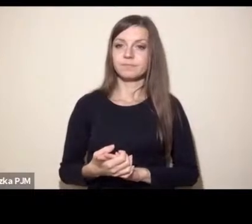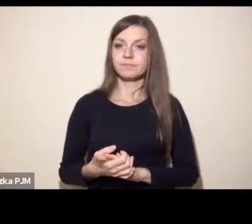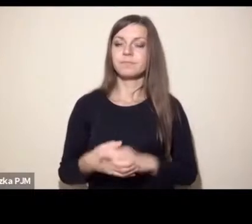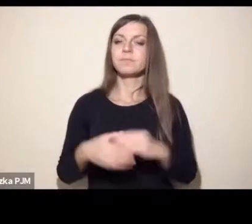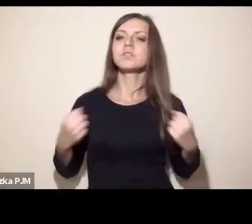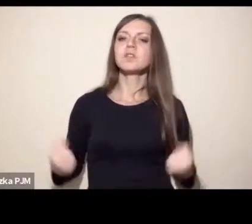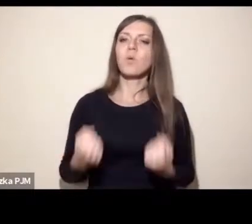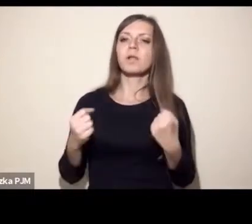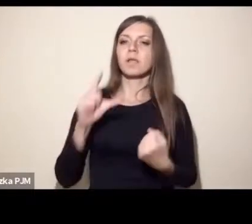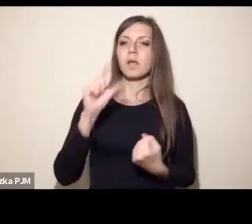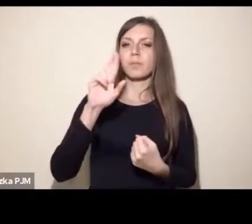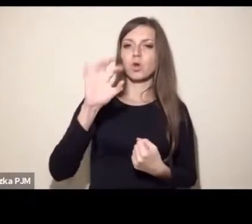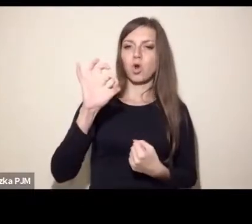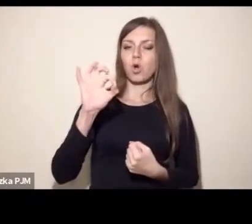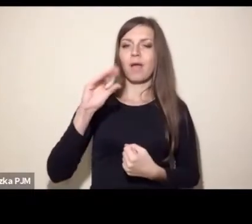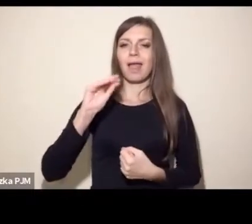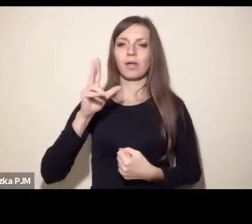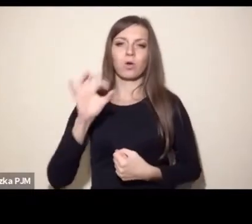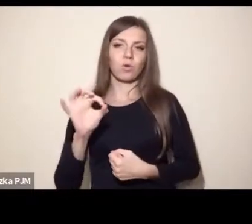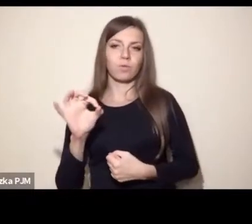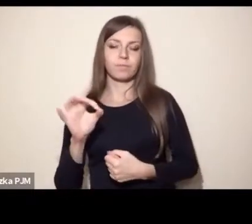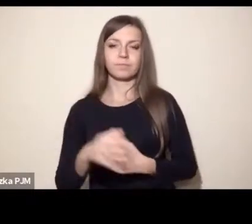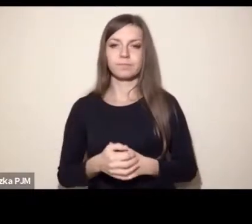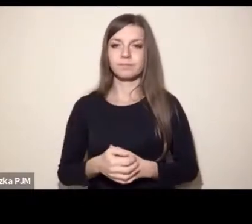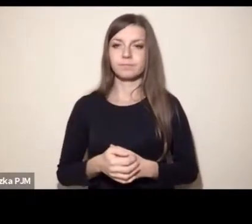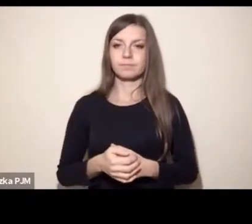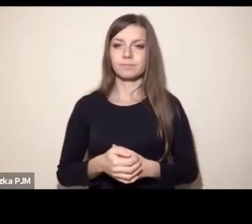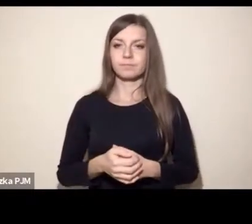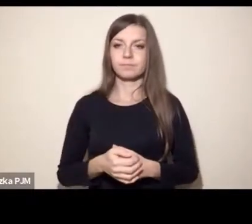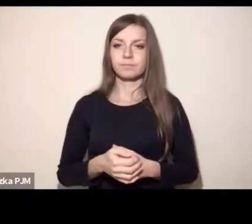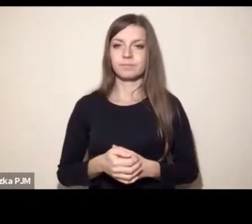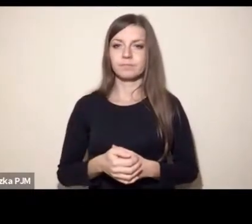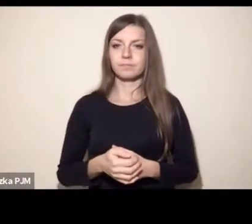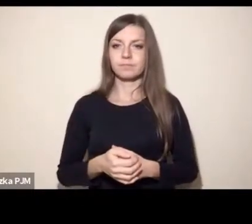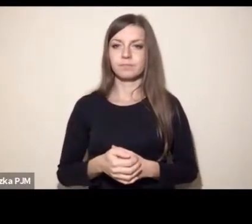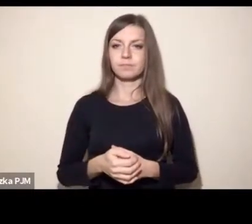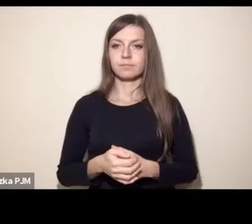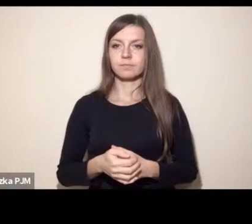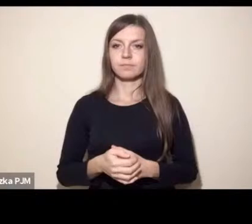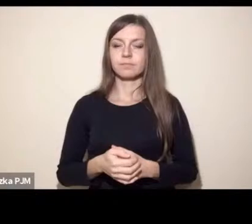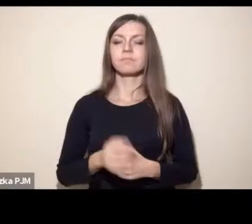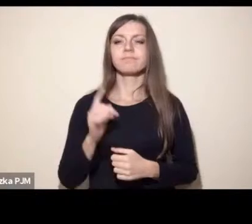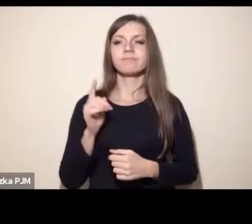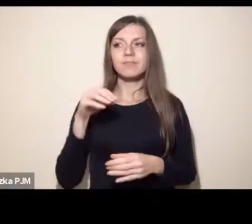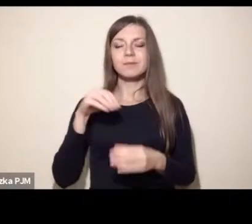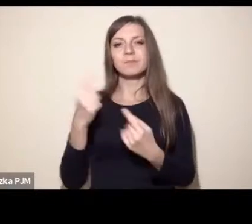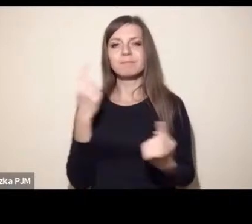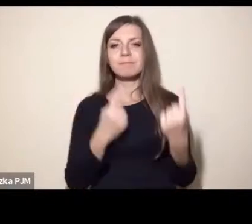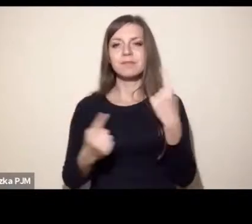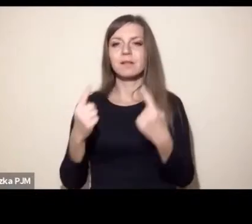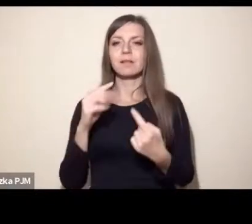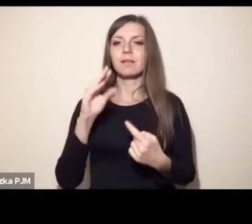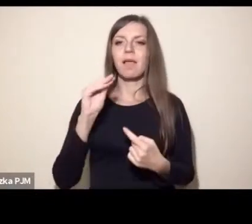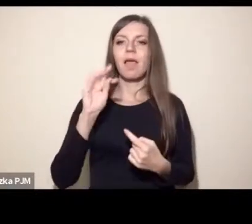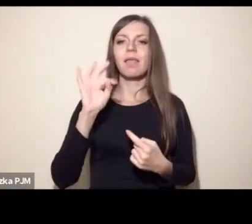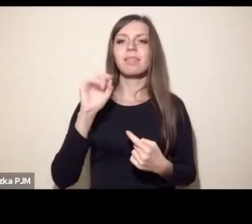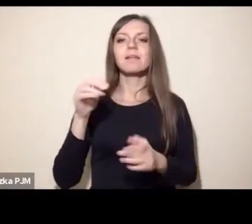działaniami proekologicznymi, nieuchronną i nieodzodną częścią są rozważania etyczne. I to nie jest zbyt